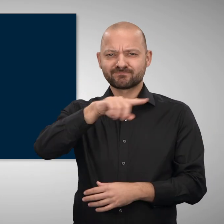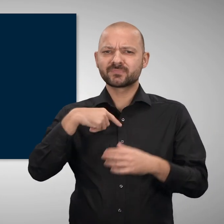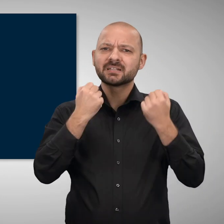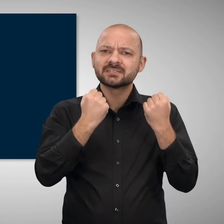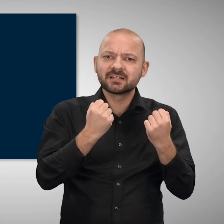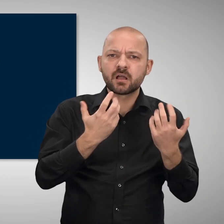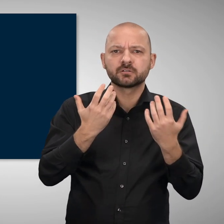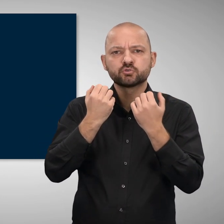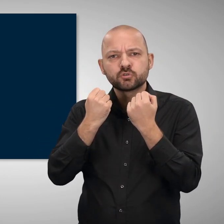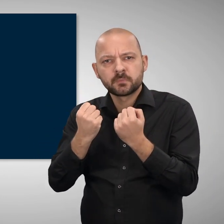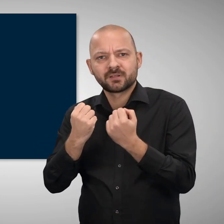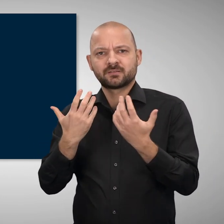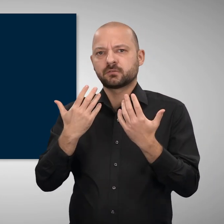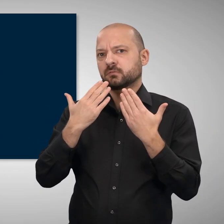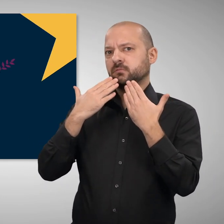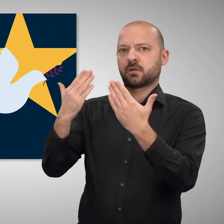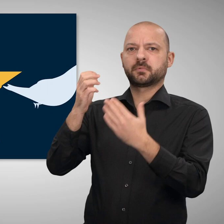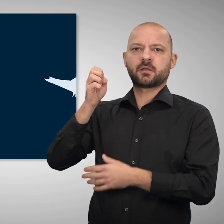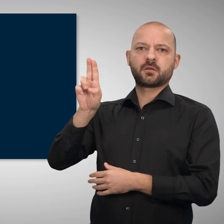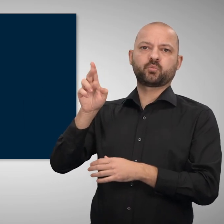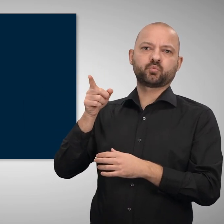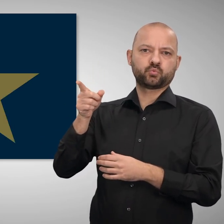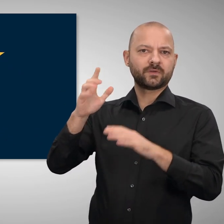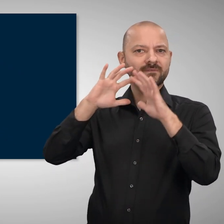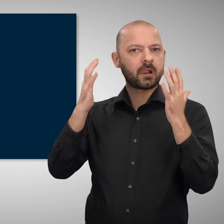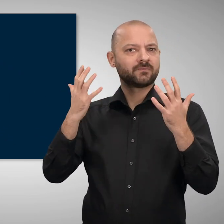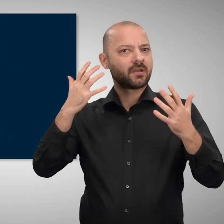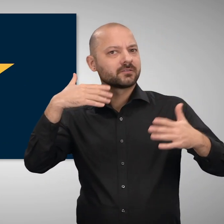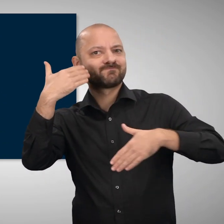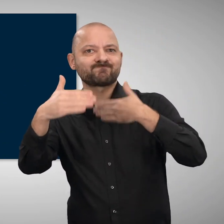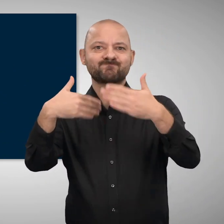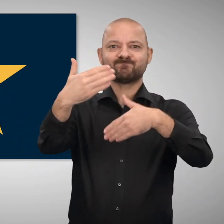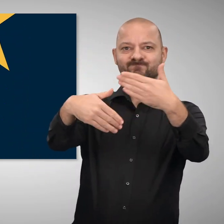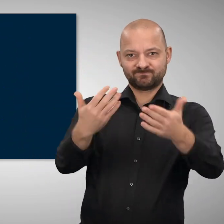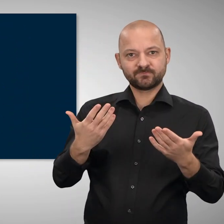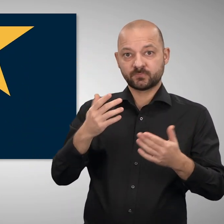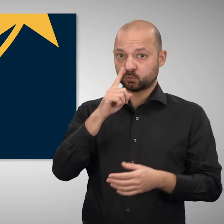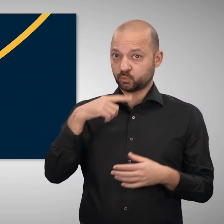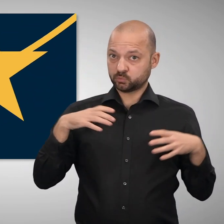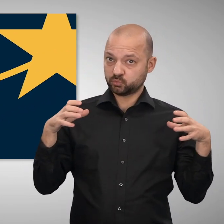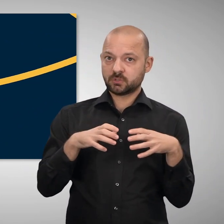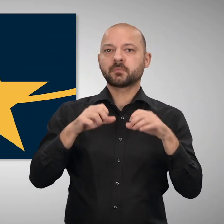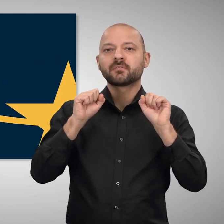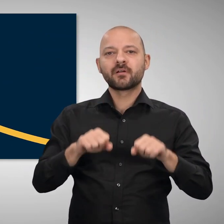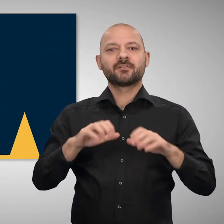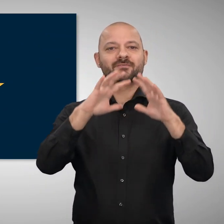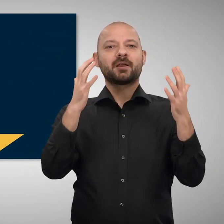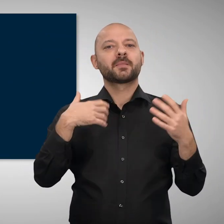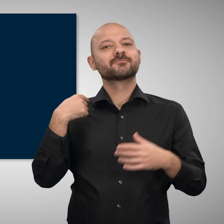Stabilität verdanken wir auch dem weltweiten Einsatz der Europäischen Union. Nur zusammen können wir in dieser Welt nach unseren Vorstellungen